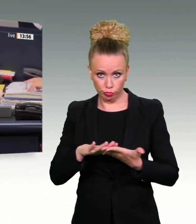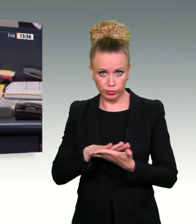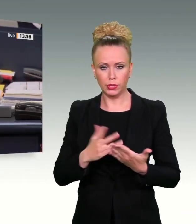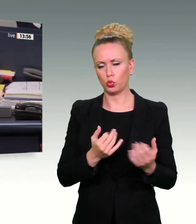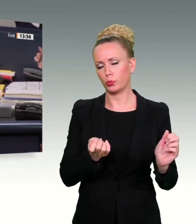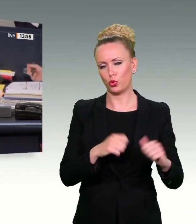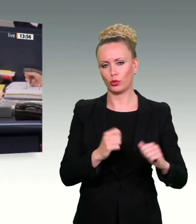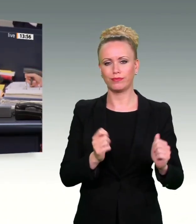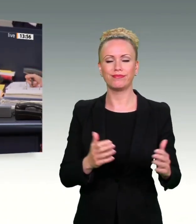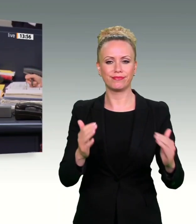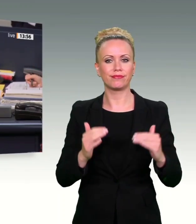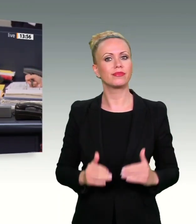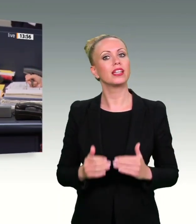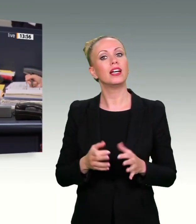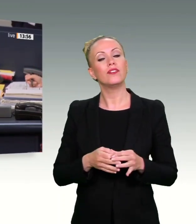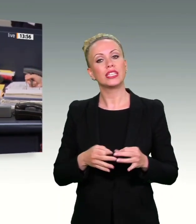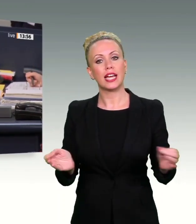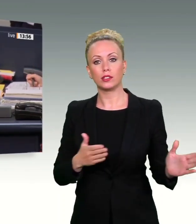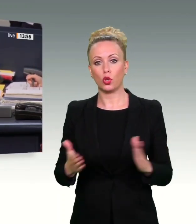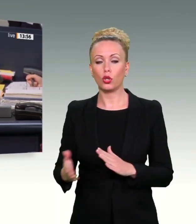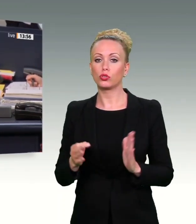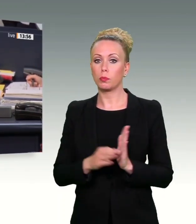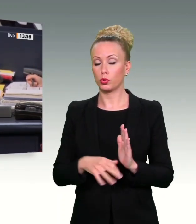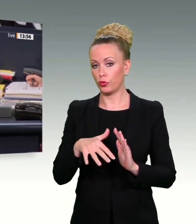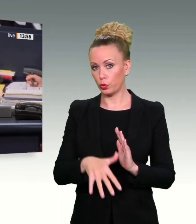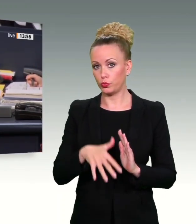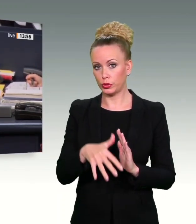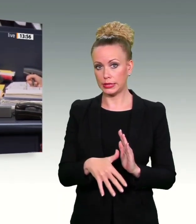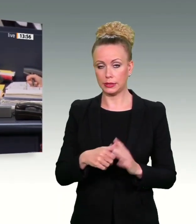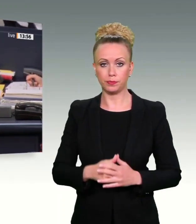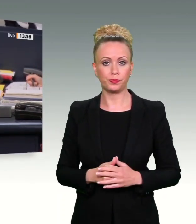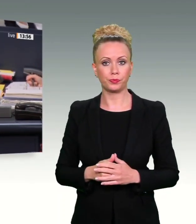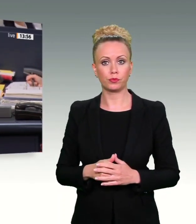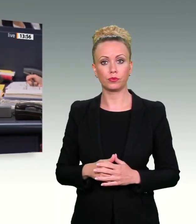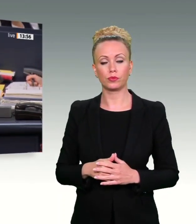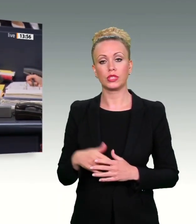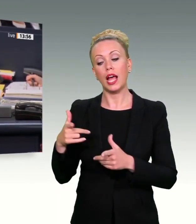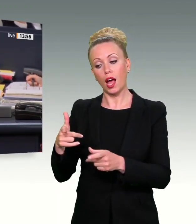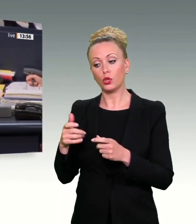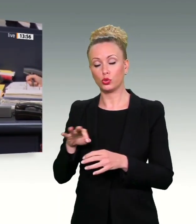auf den Tagesordnungspunkt 15, Beratung der Beschlussempfehlung des Ausschusses für Bildung, Forschung und Technologien.